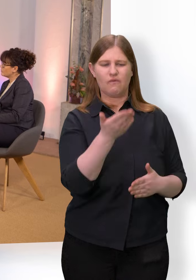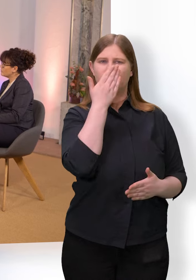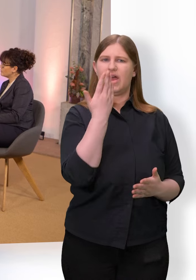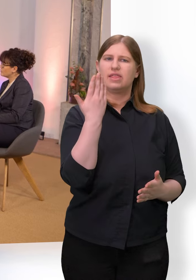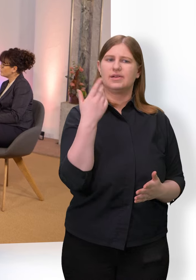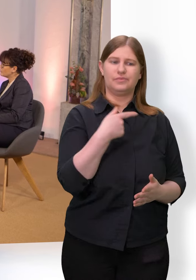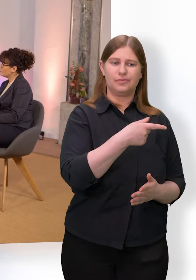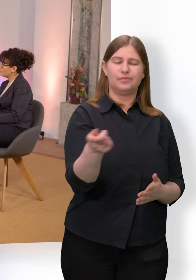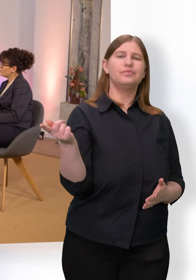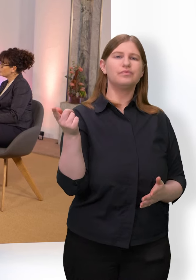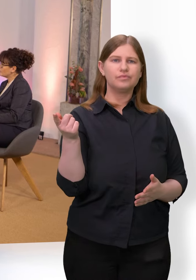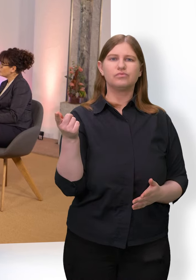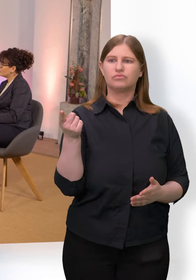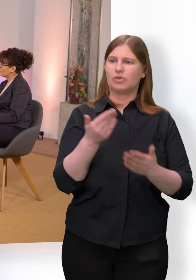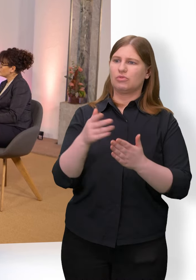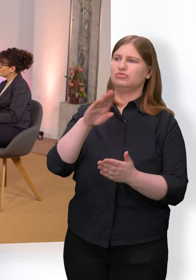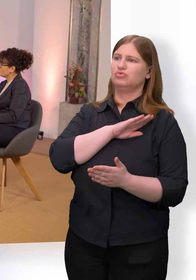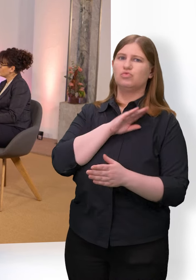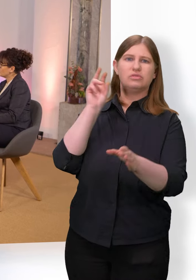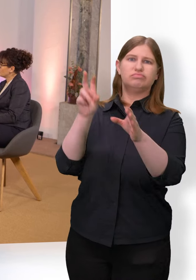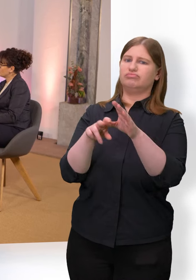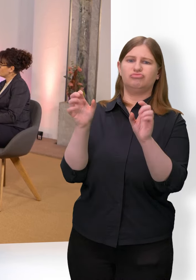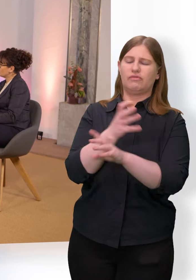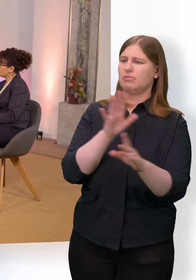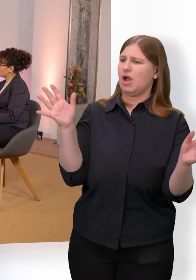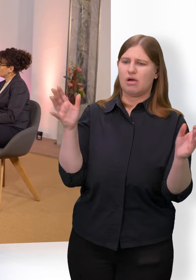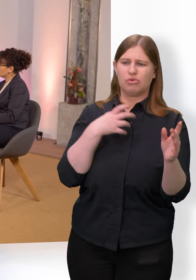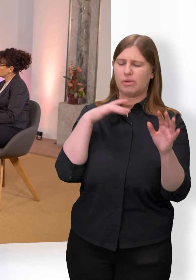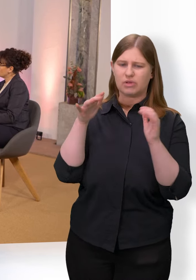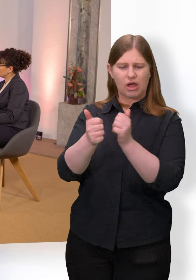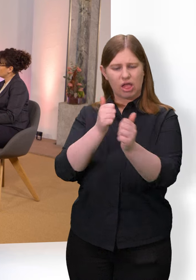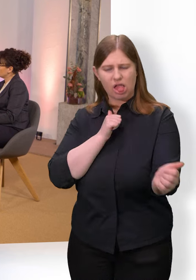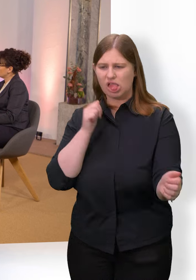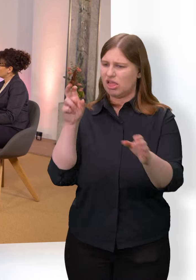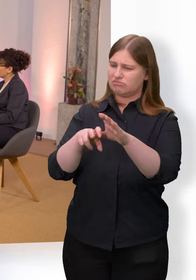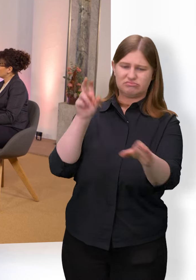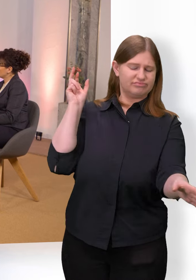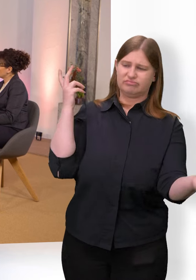beispielsweise aus der Schule herausfallen, Probleme haben dort. Oder auch Kinder,